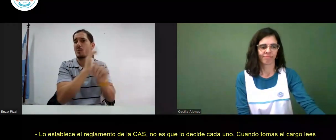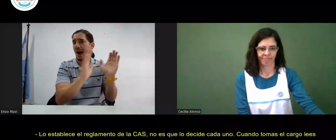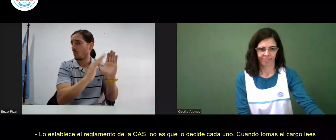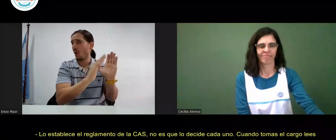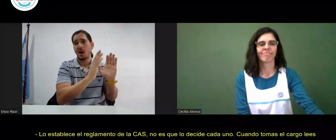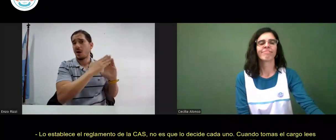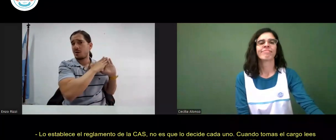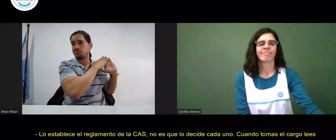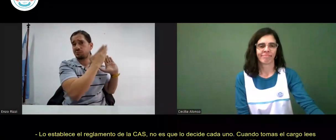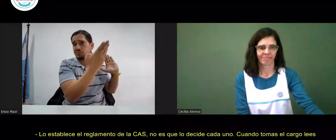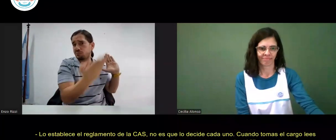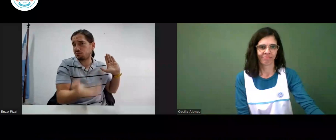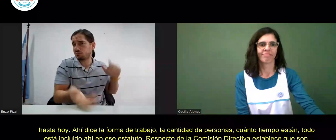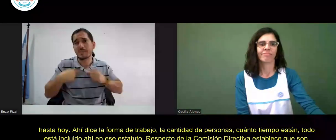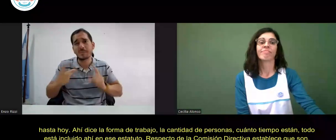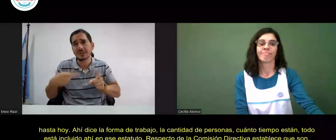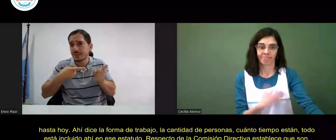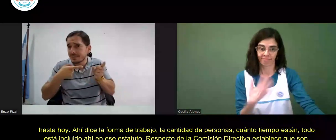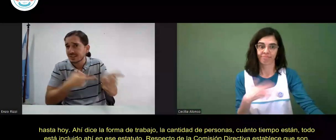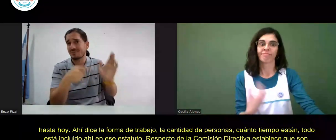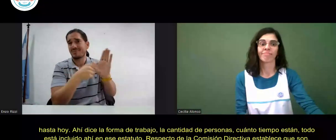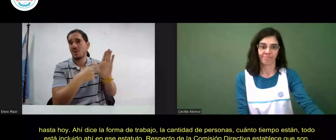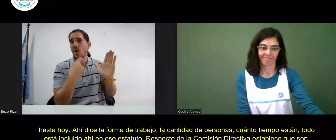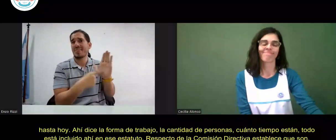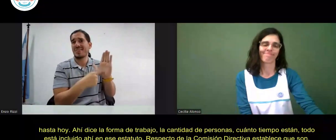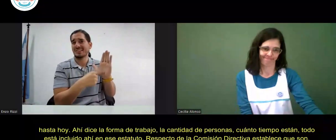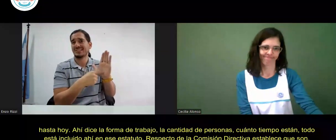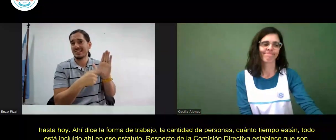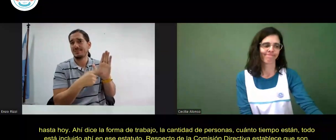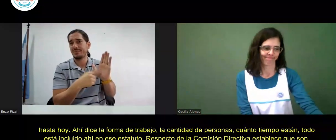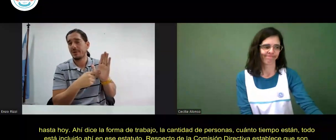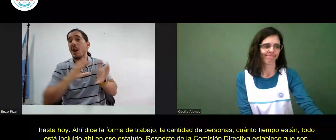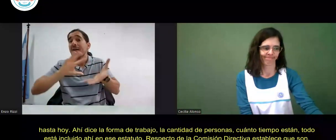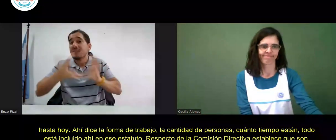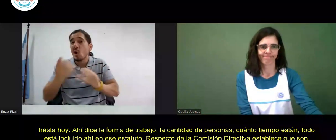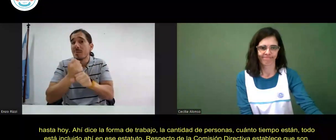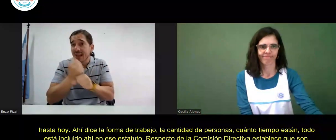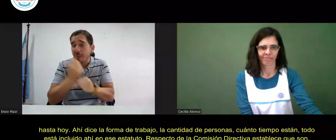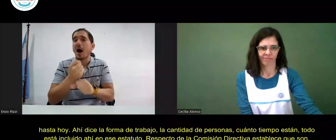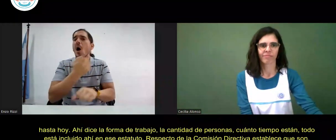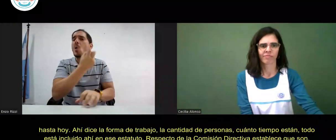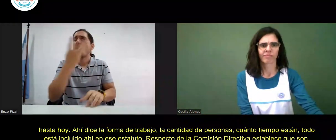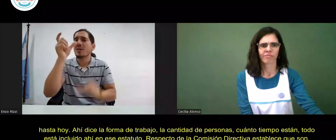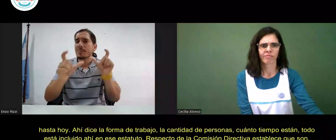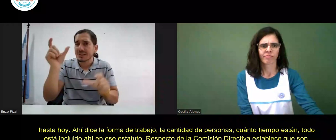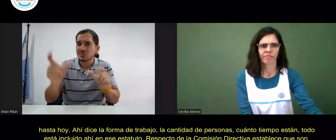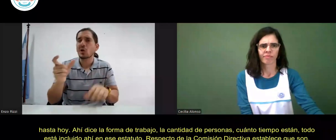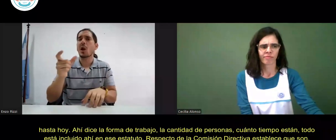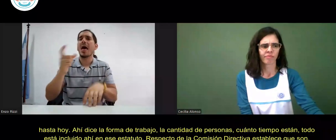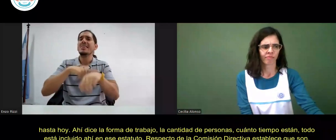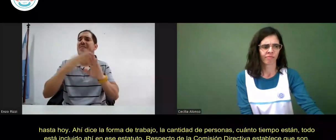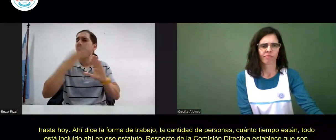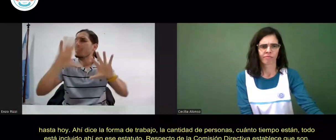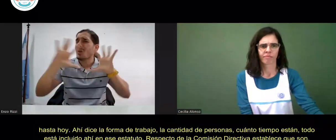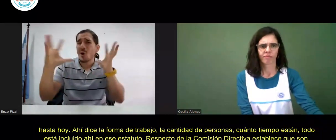y que sigue vigente hasta hoy. Ahí dice la forma de trabajo, la cantidad de personas,